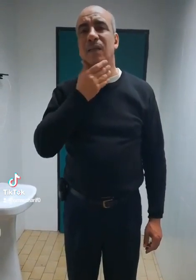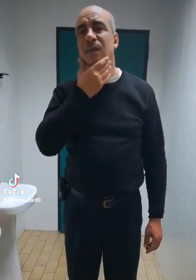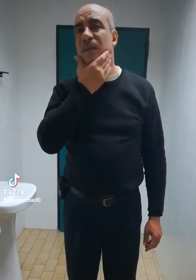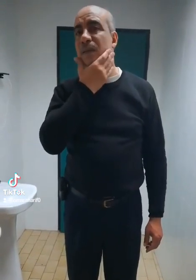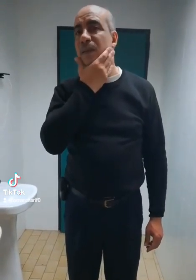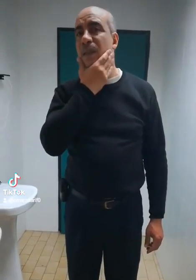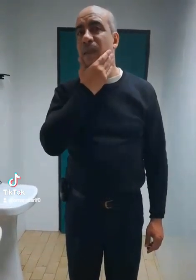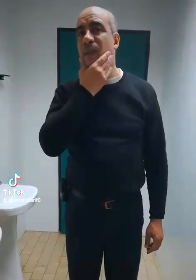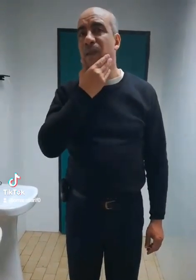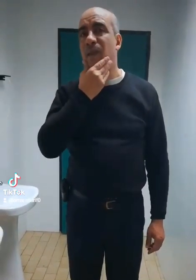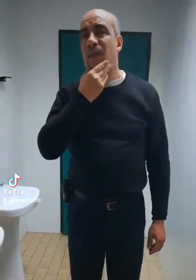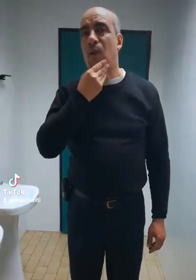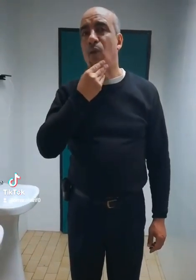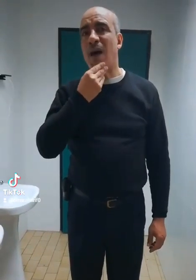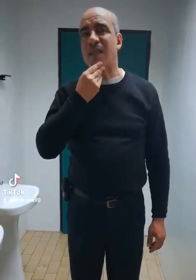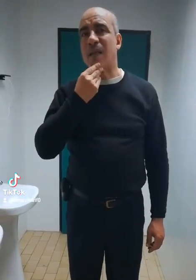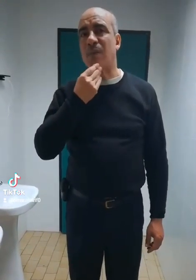et le harcèlement.